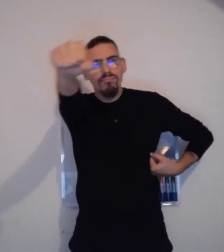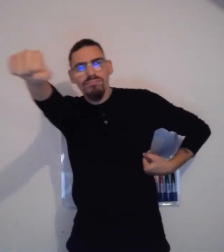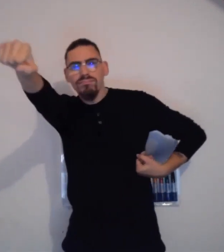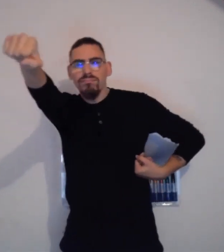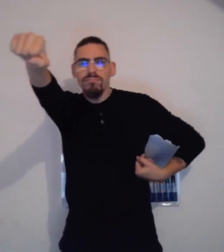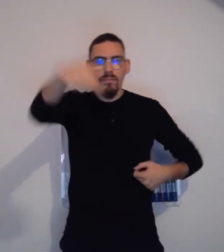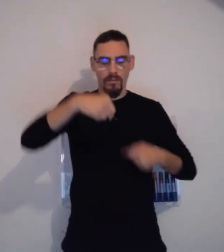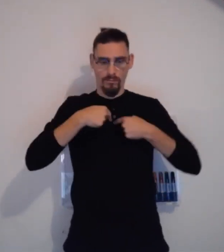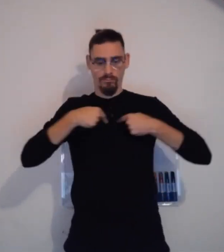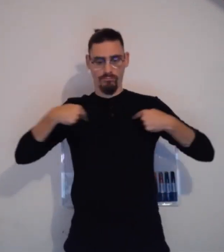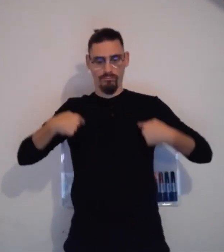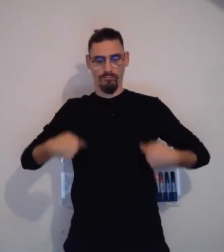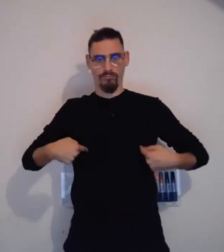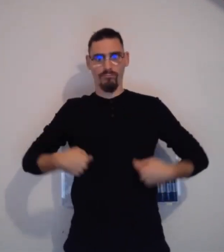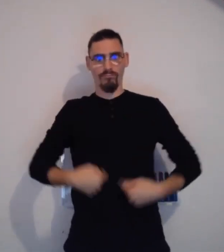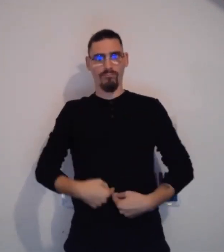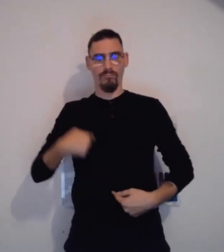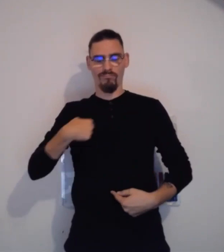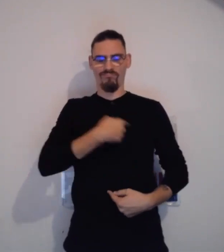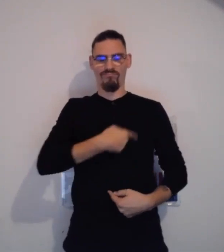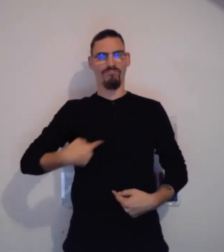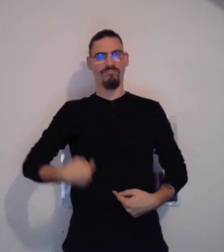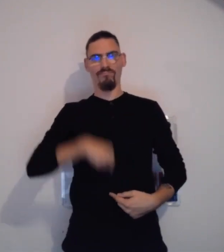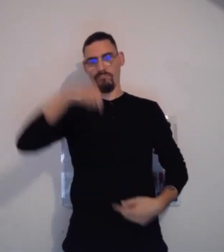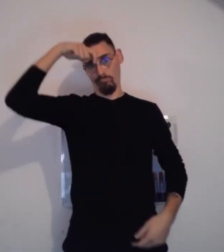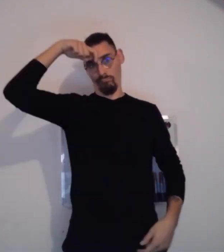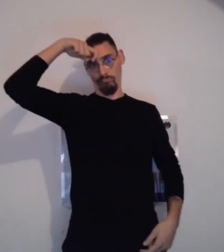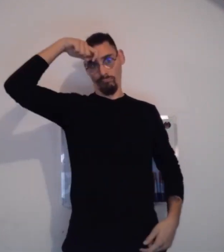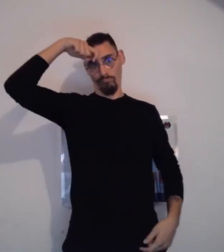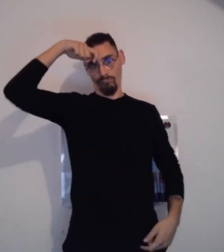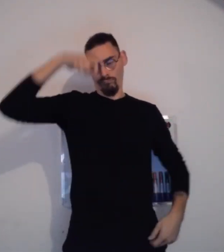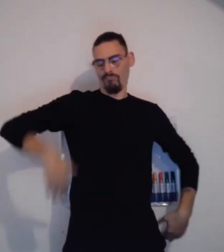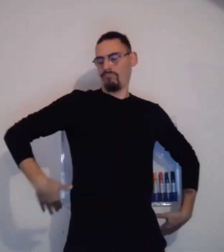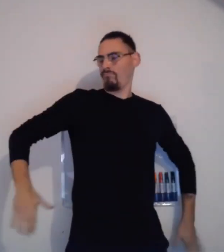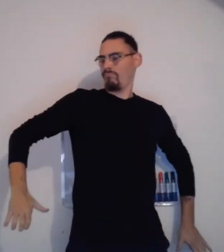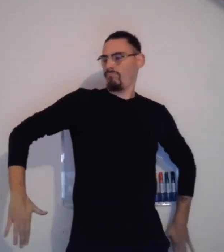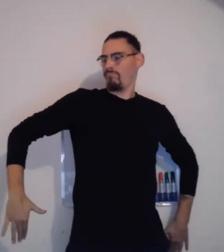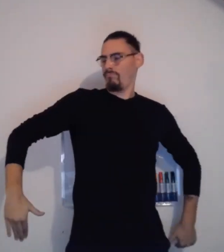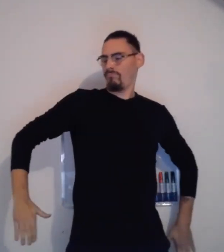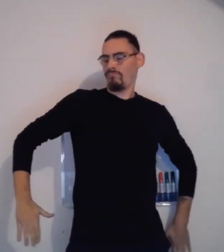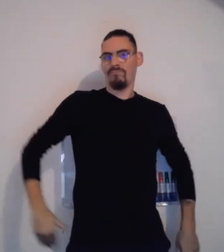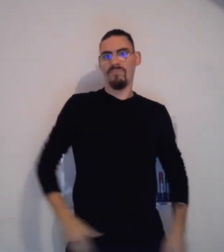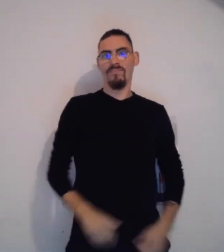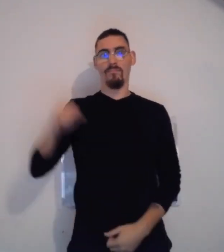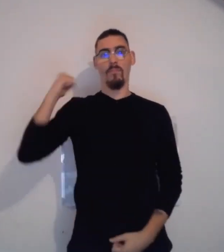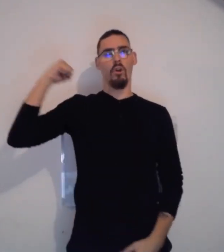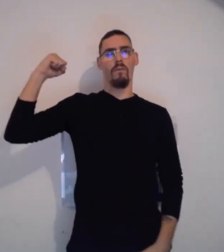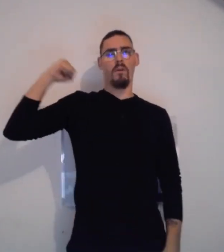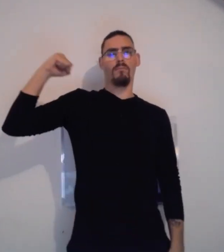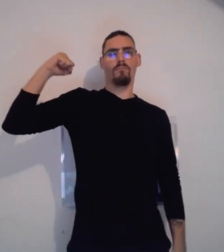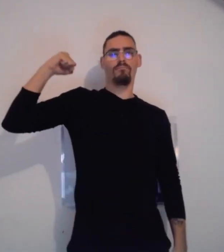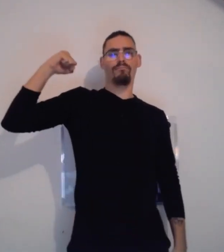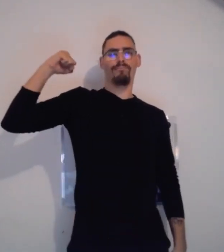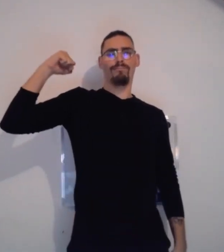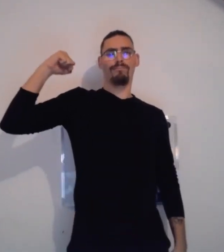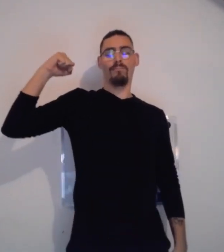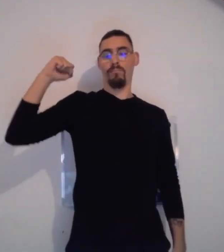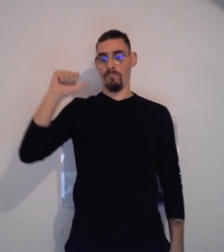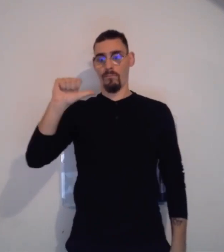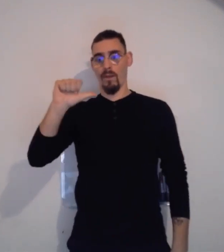Pourquoi ? Et bien parce que quand j'étais petite, j'adorais Superman. J'adorais les super-héros. J'adorais les super-héros